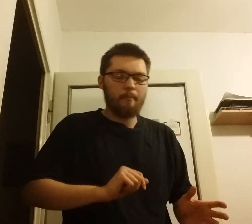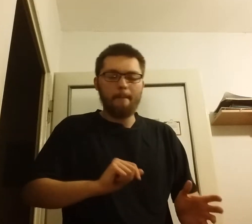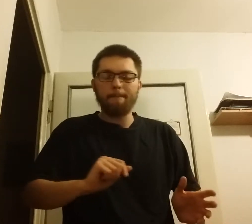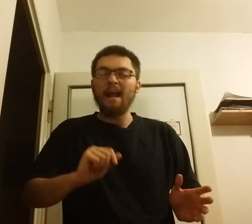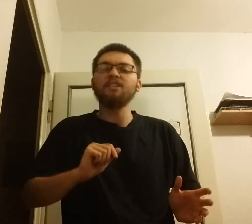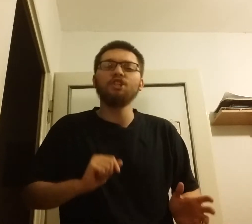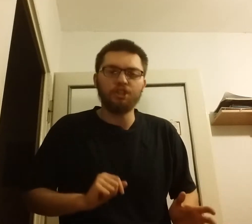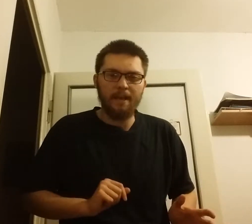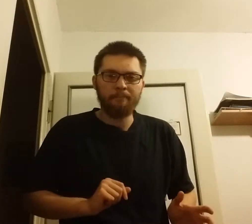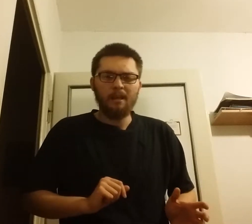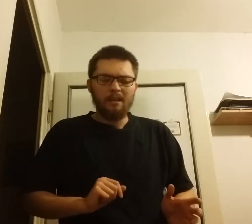praktycznie